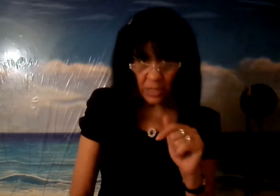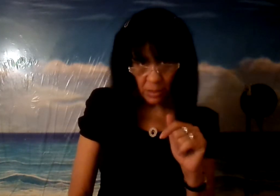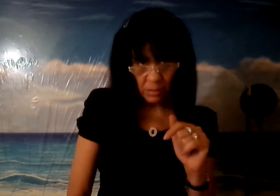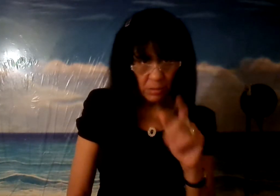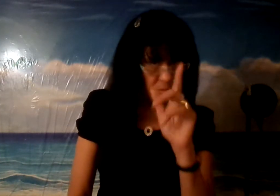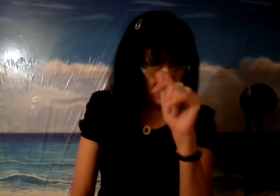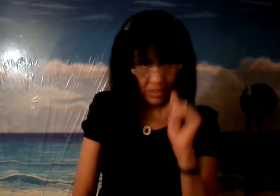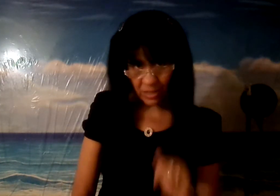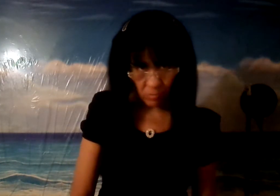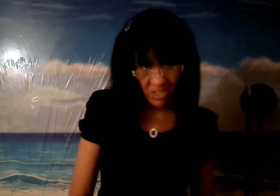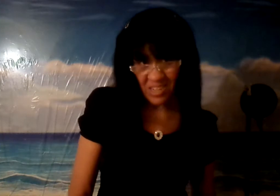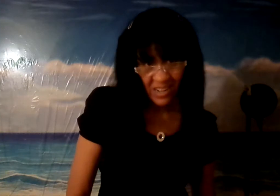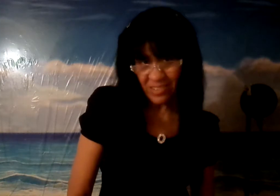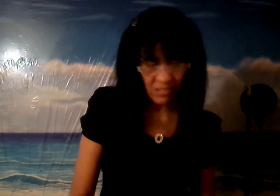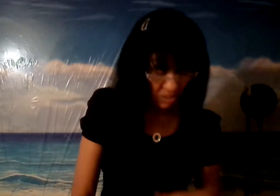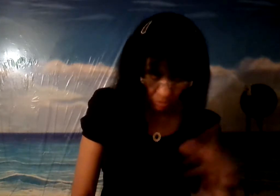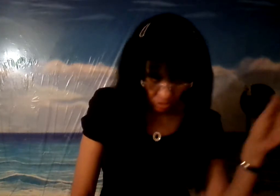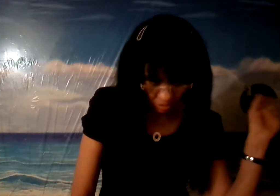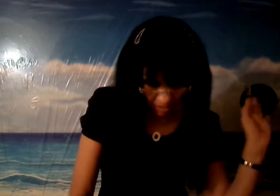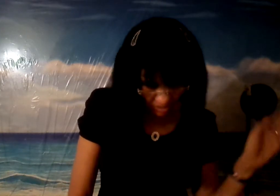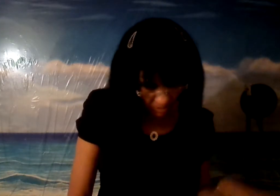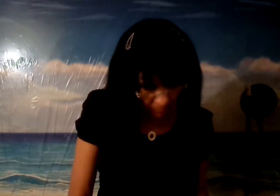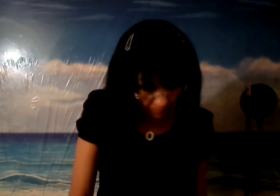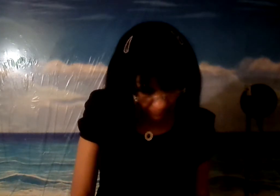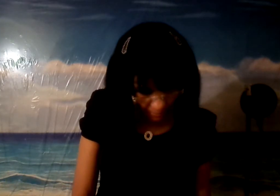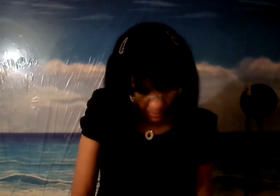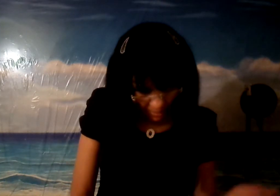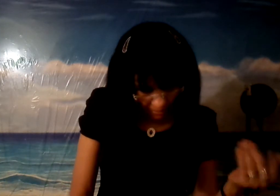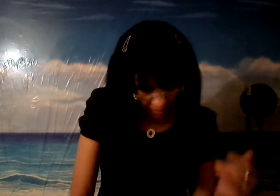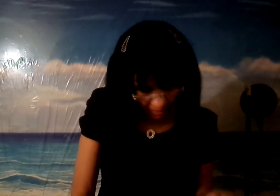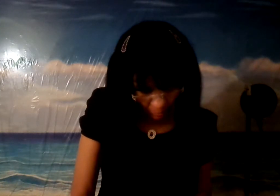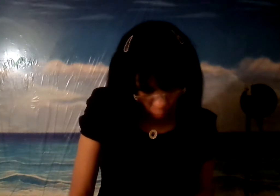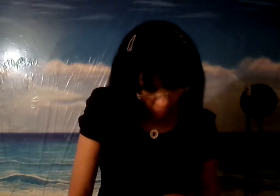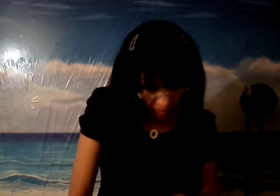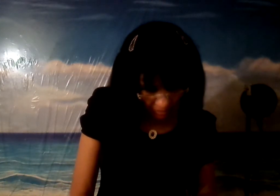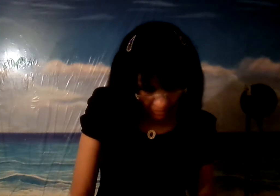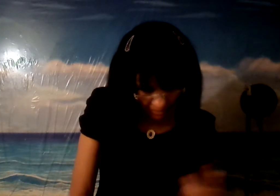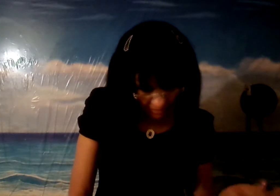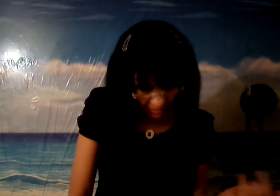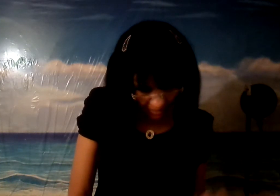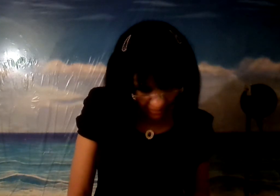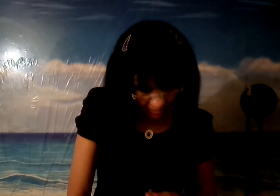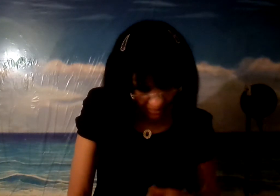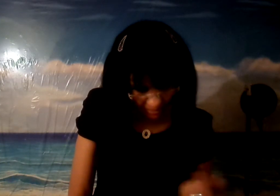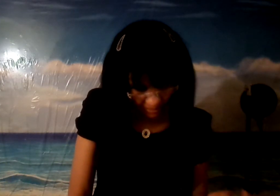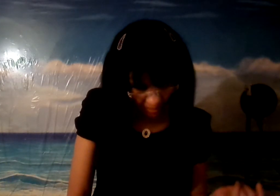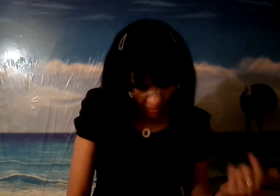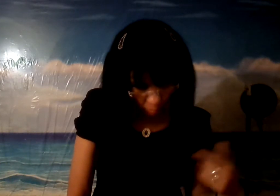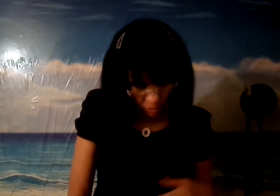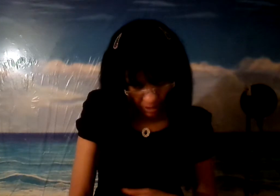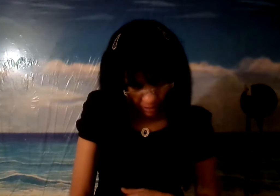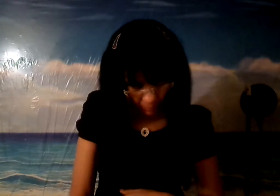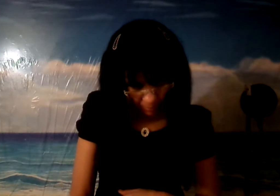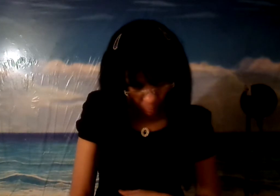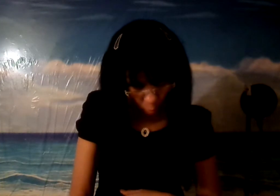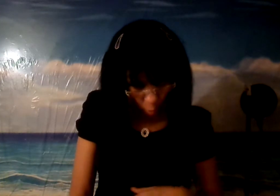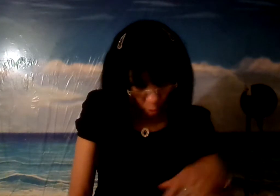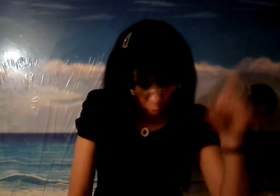tiene que reconciliarte si no Dios no la recibe deja allí tu ofrenda delante del altar y anda a reconciliarte primero con tu